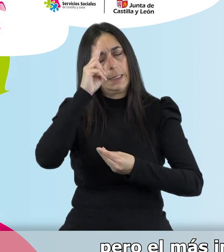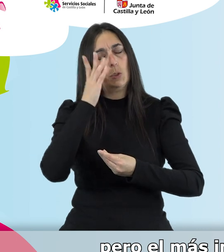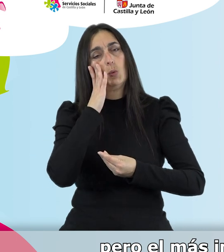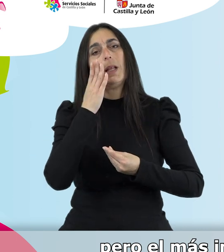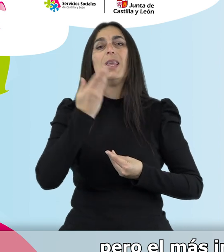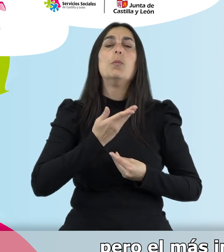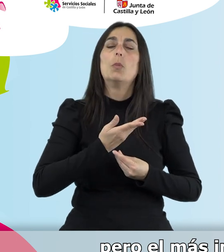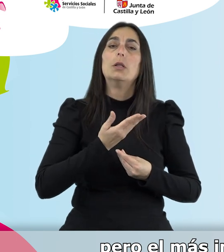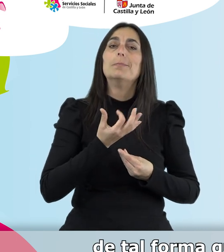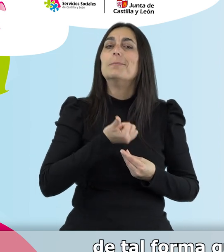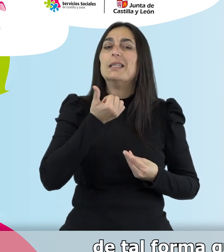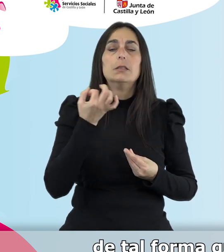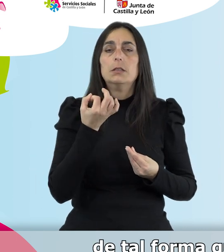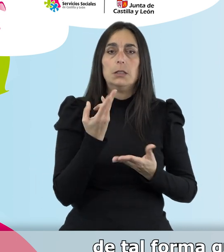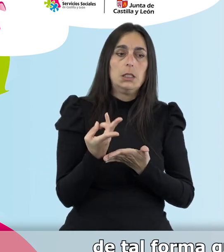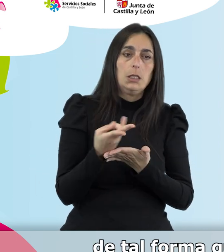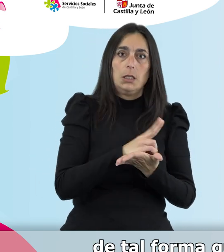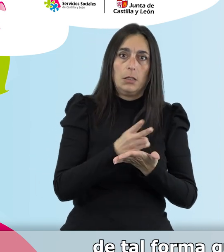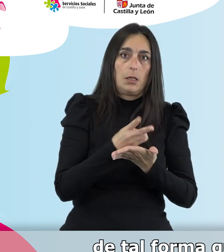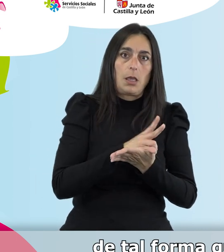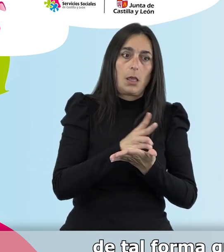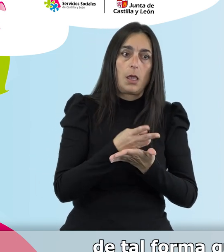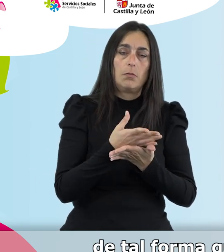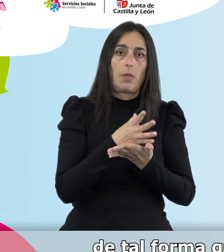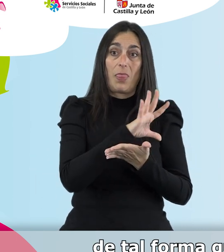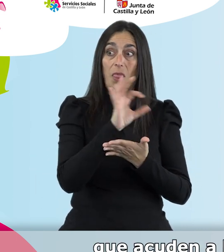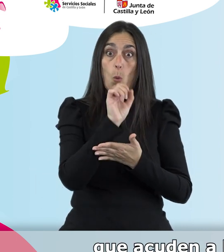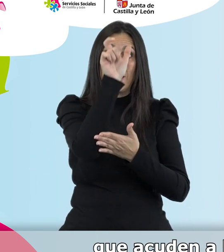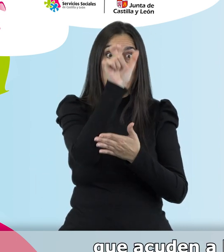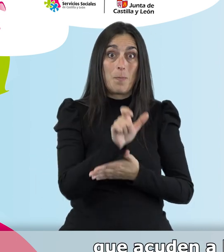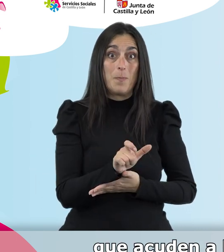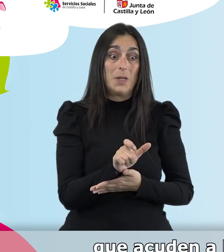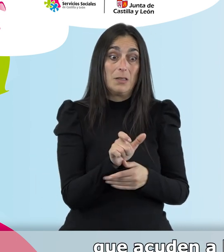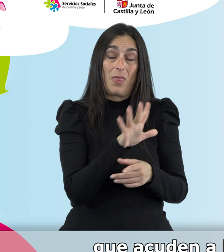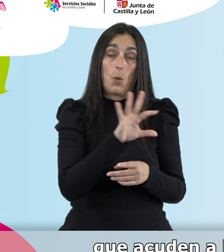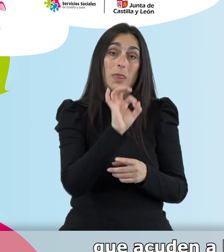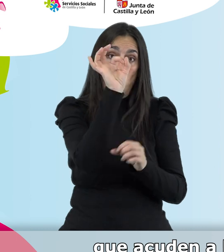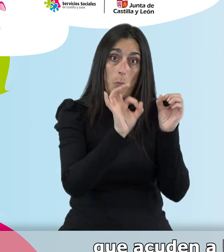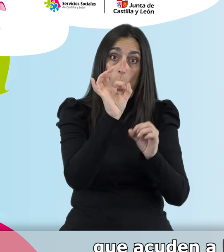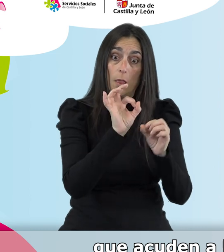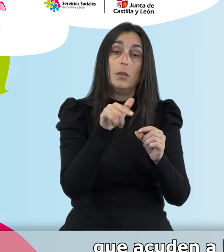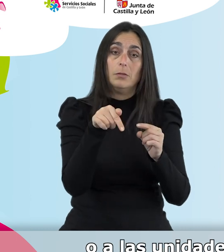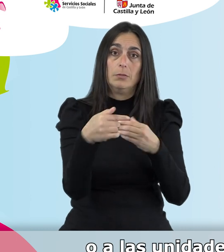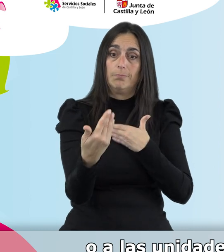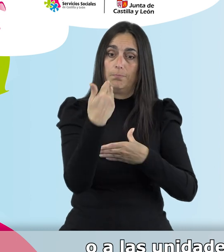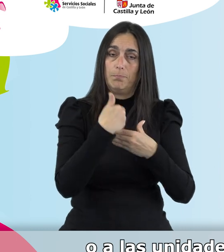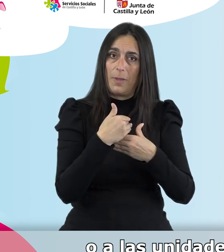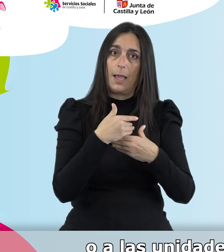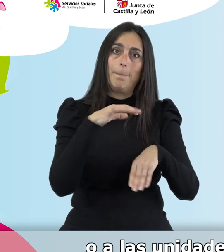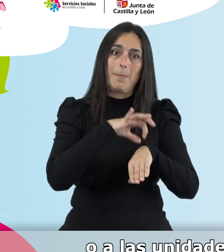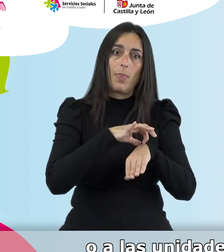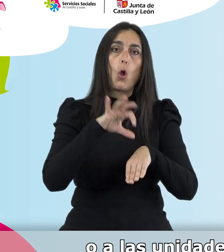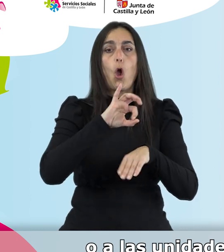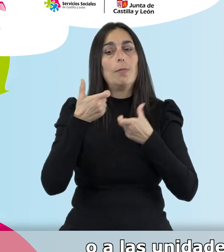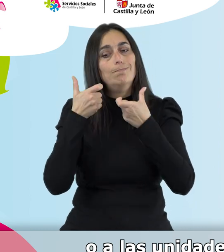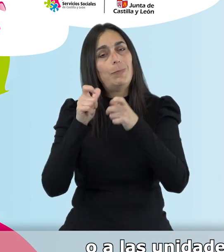pero el más importante es el insomnio. De tal forma que el 50% de los pacientes que acuden a la consulta de atención primaria o a las unidades